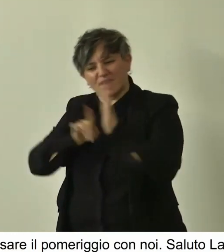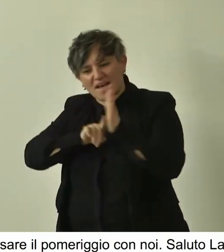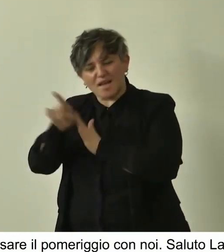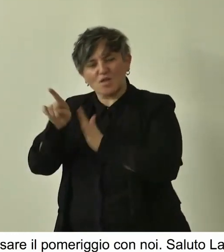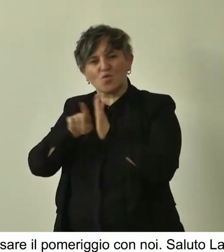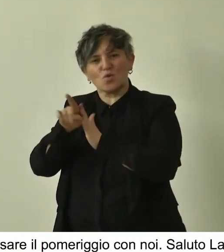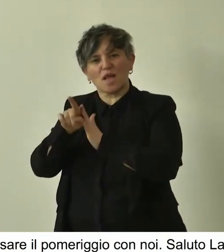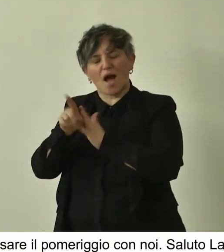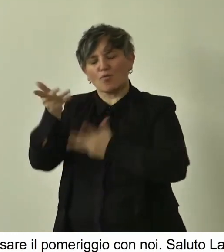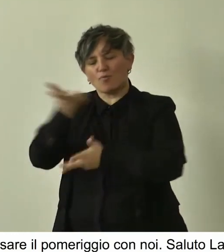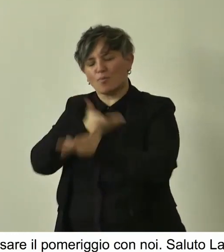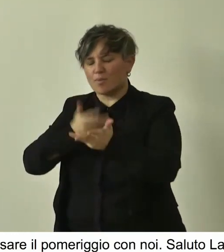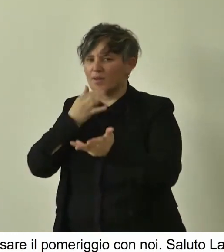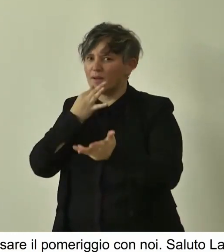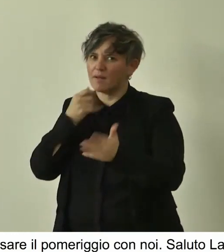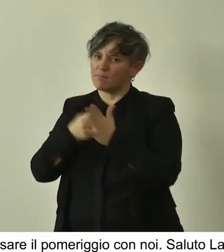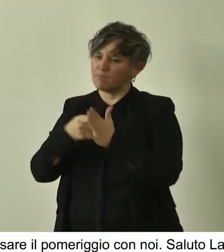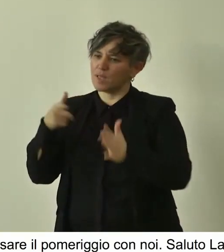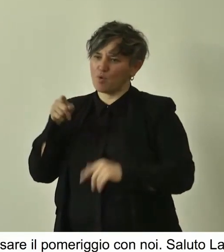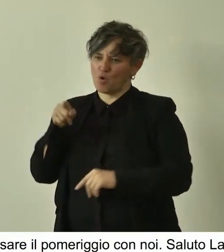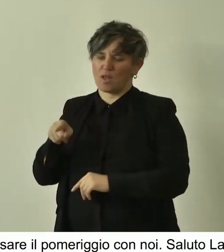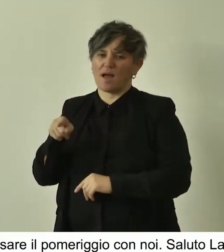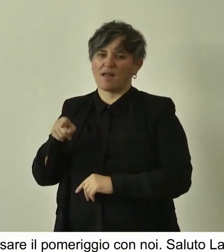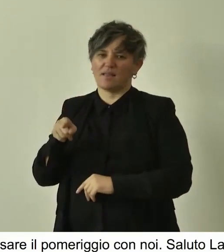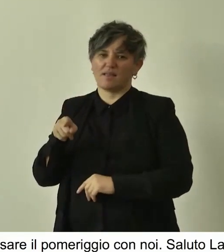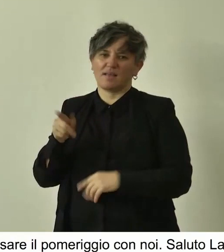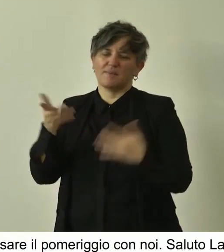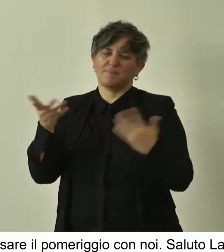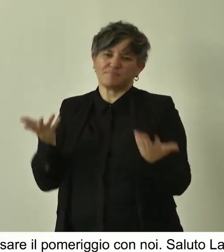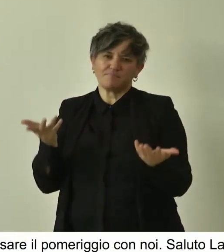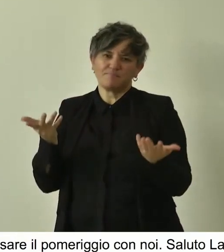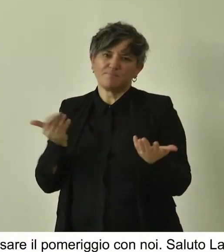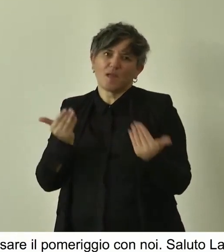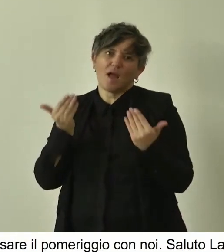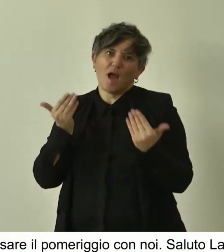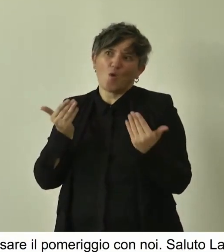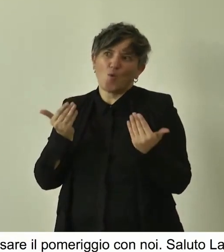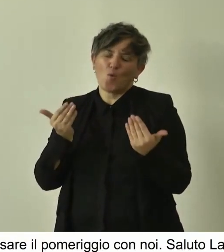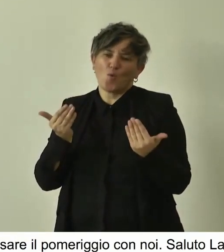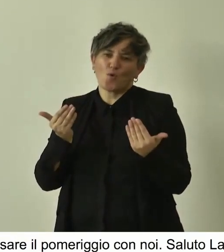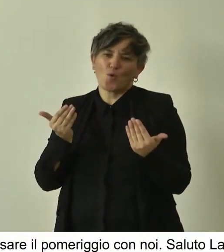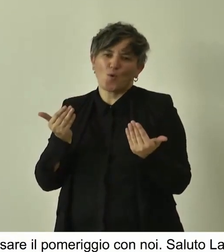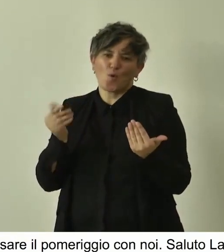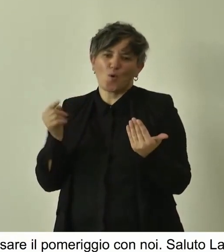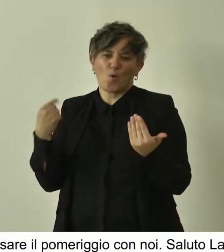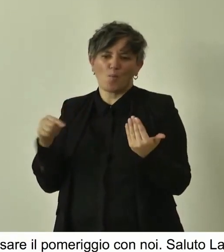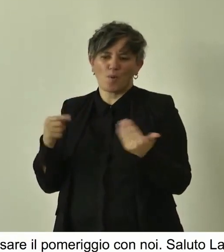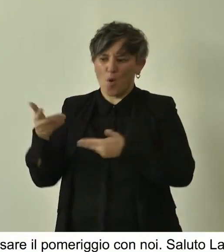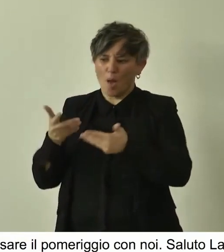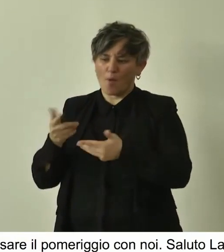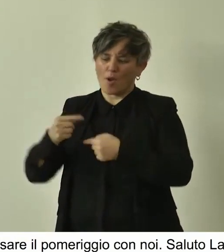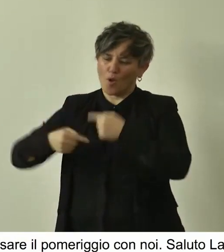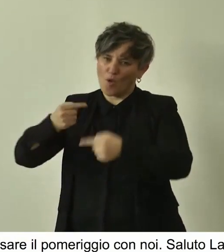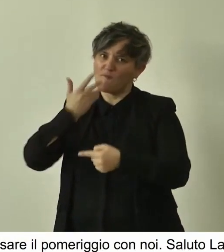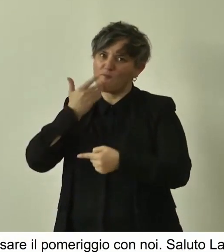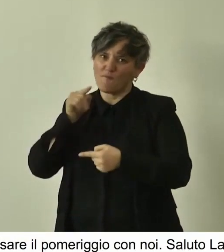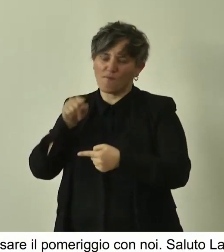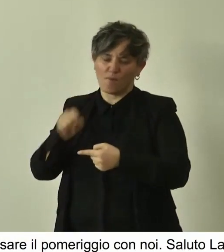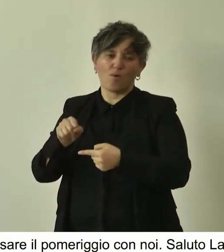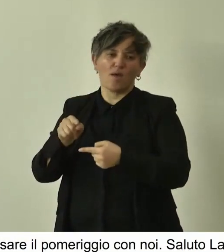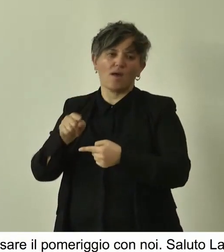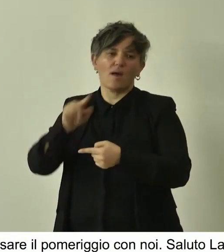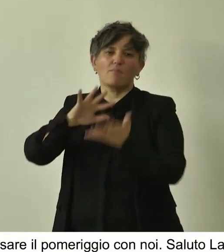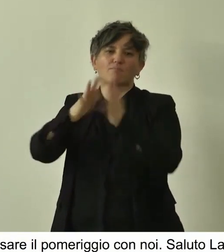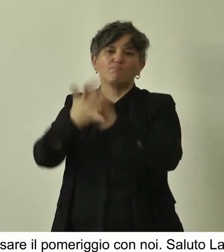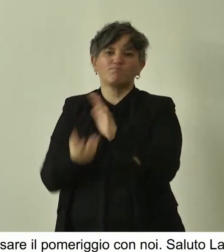collaborazioni significative e che auspichiamo possano continuare e possano